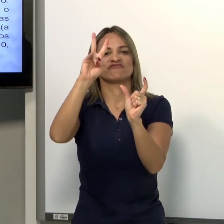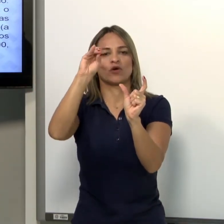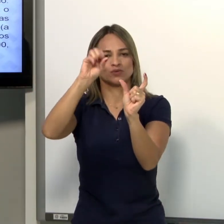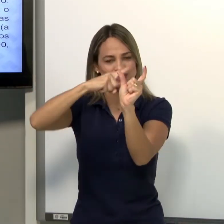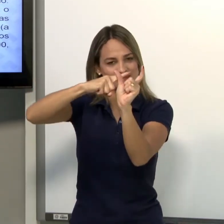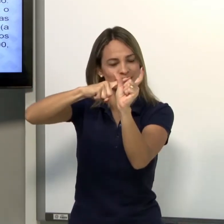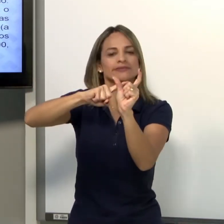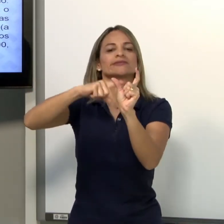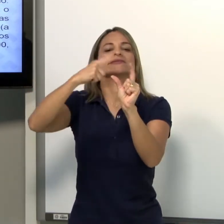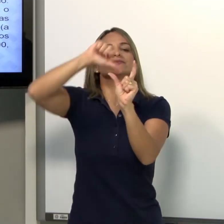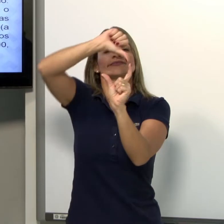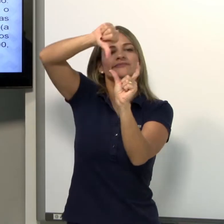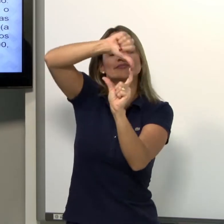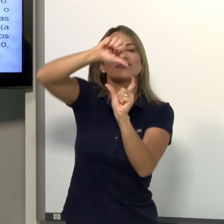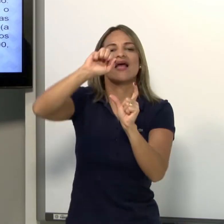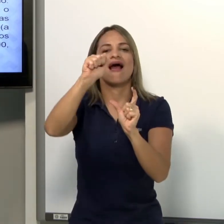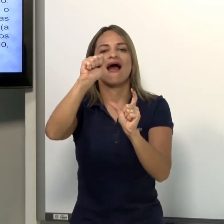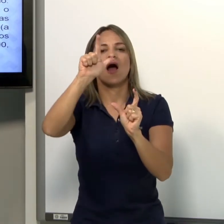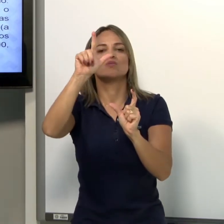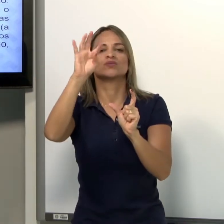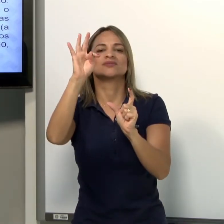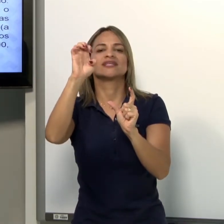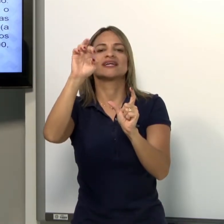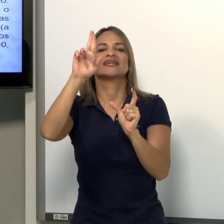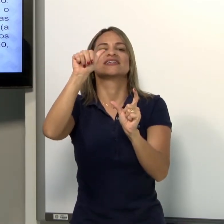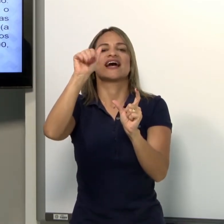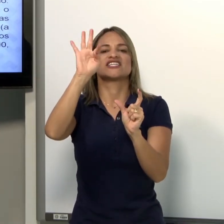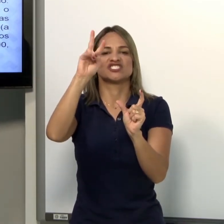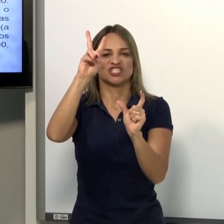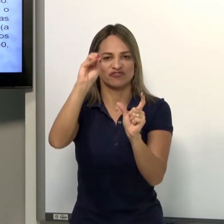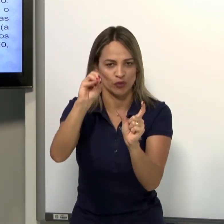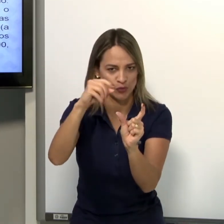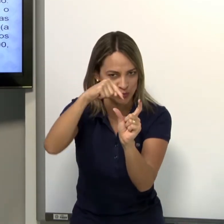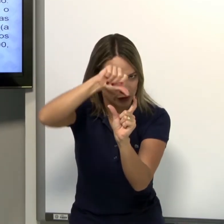alternativos, esse é o sinal,